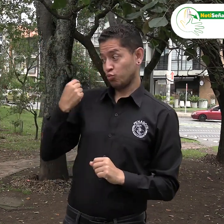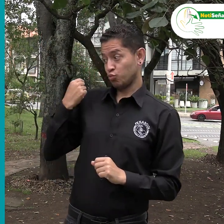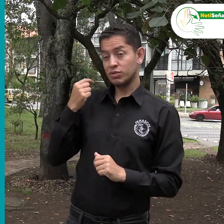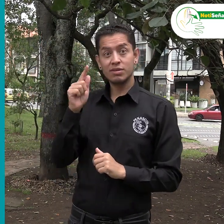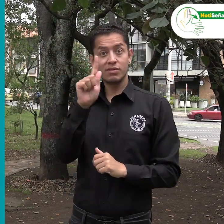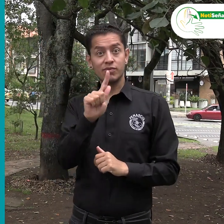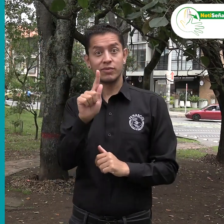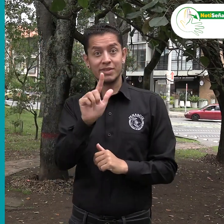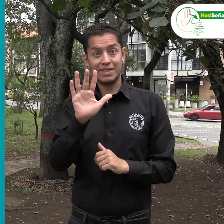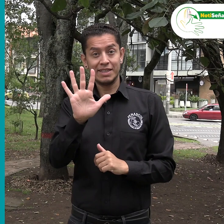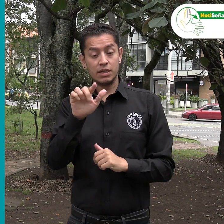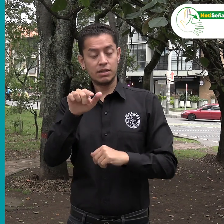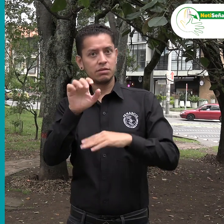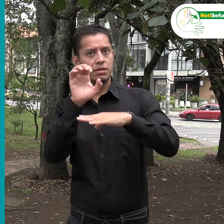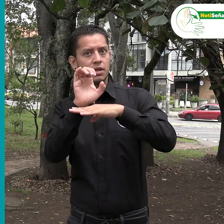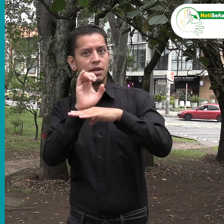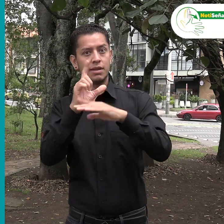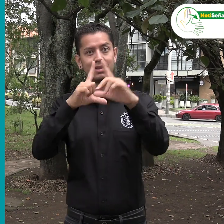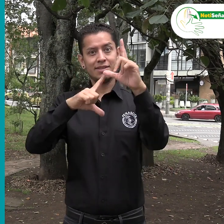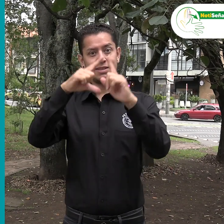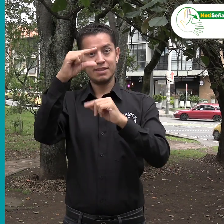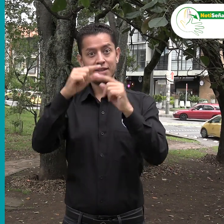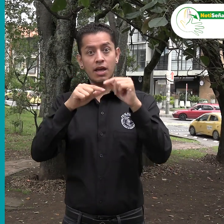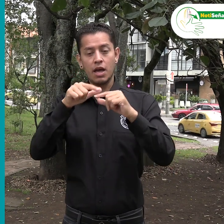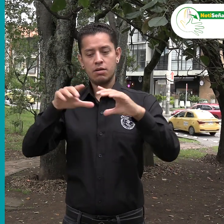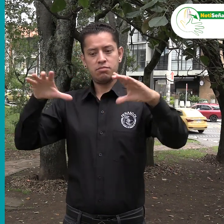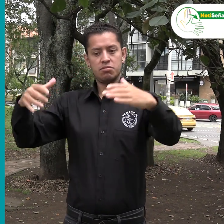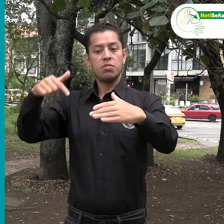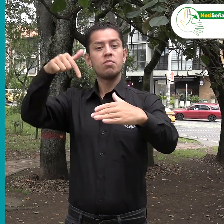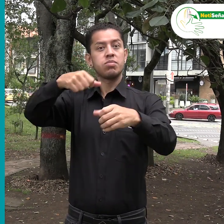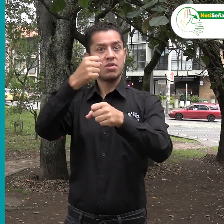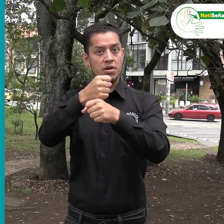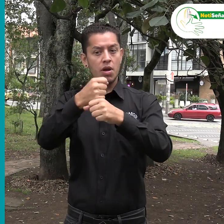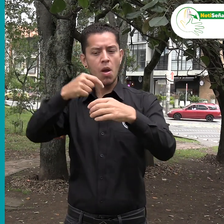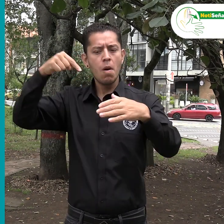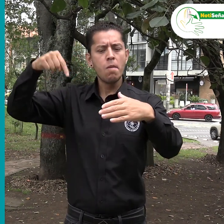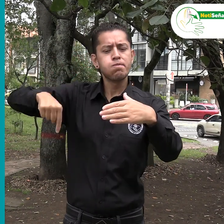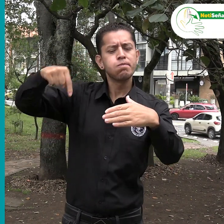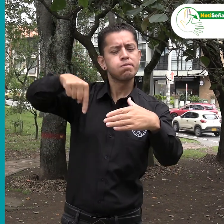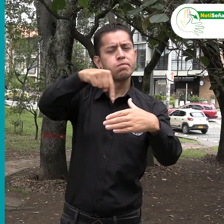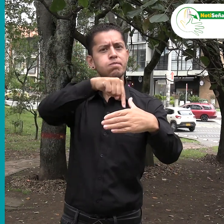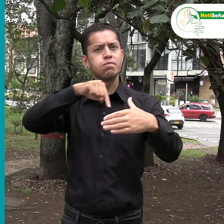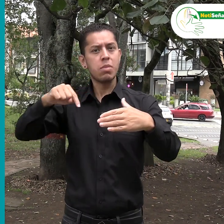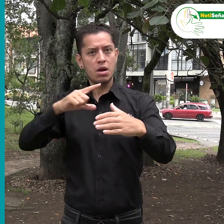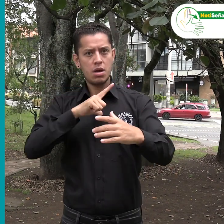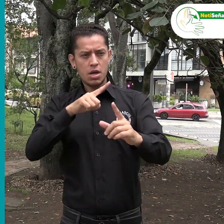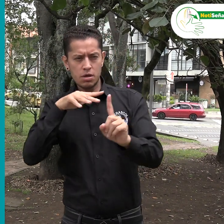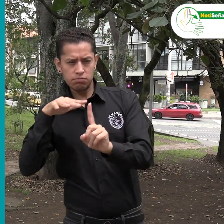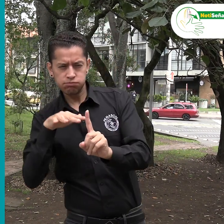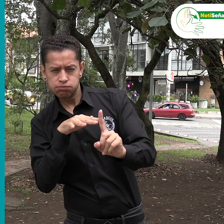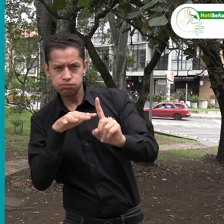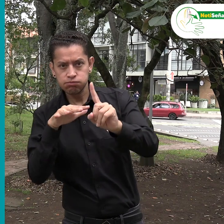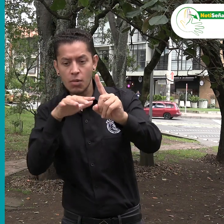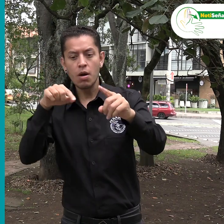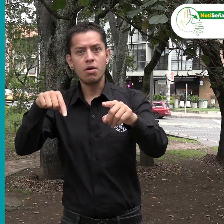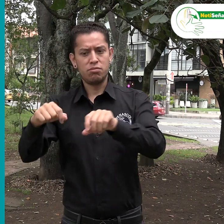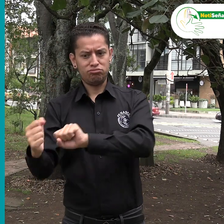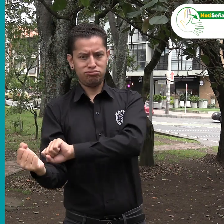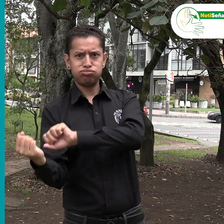El pasado 5 de febrero, ColSubsidio realizó un evento de manera presencial y virtual que contó